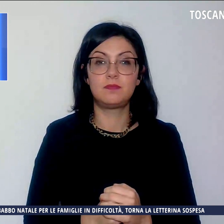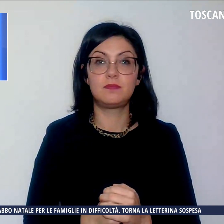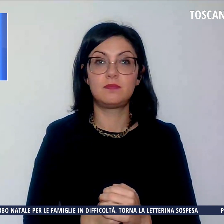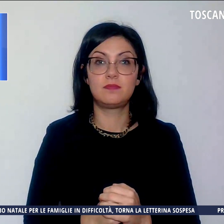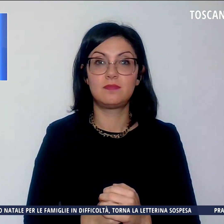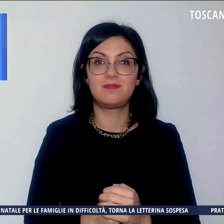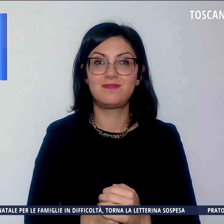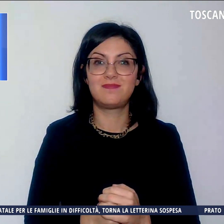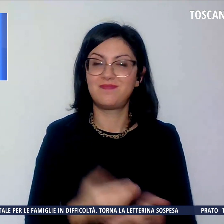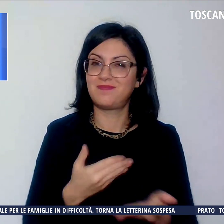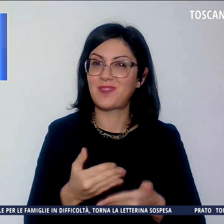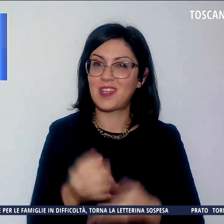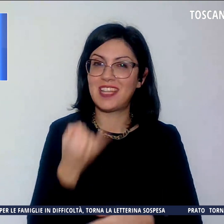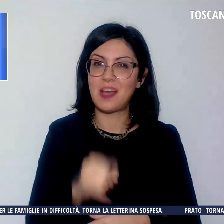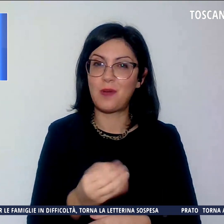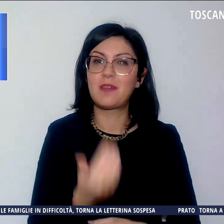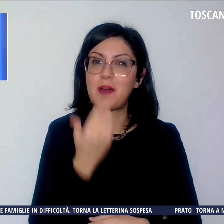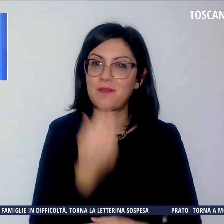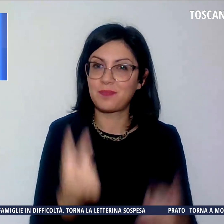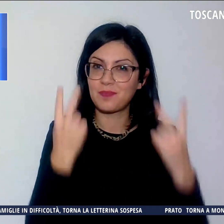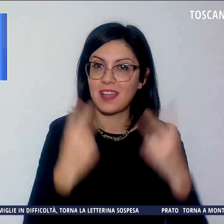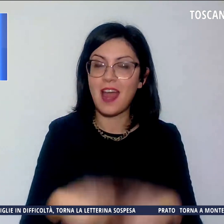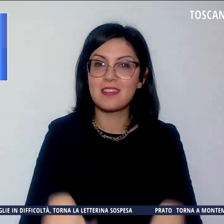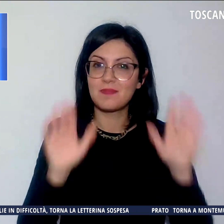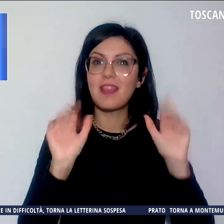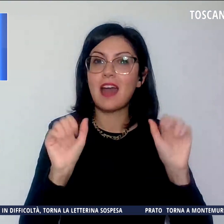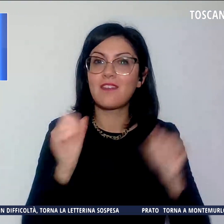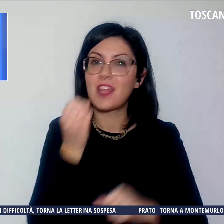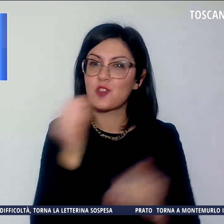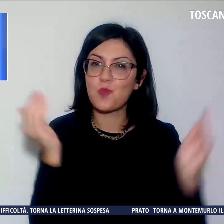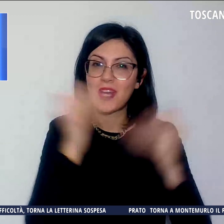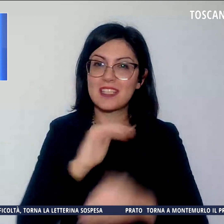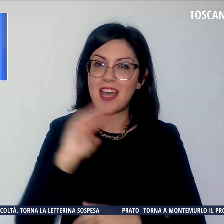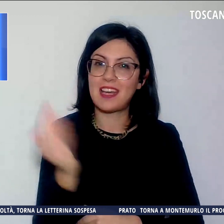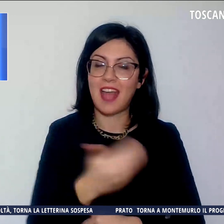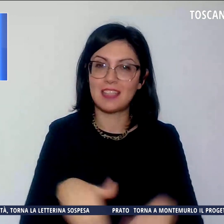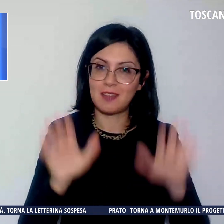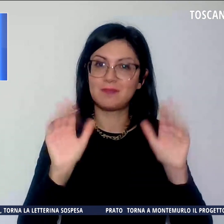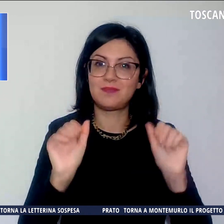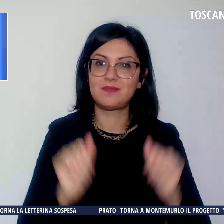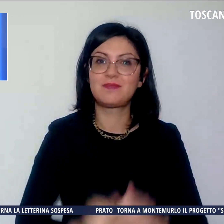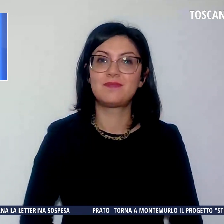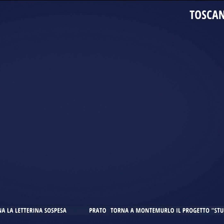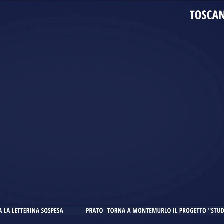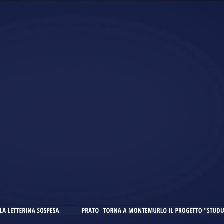Era questa l'ultima notizia, io vi ringrazio per aver seguito questa edizione del telegiornale Nella lingua dei segni.